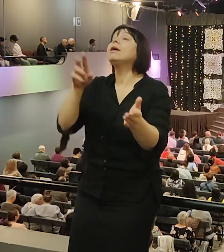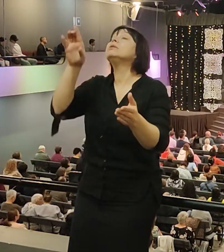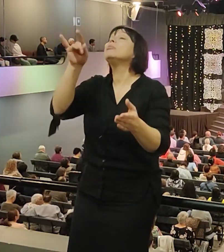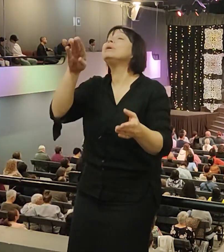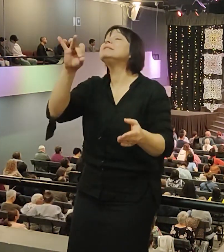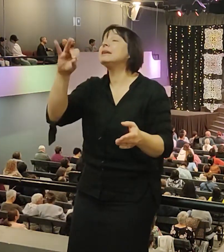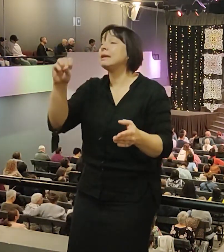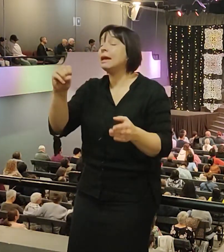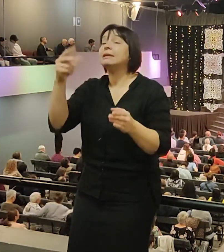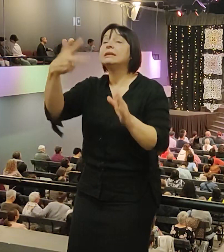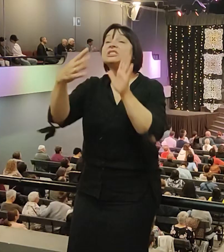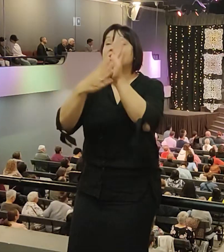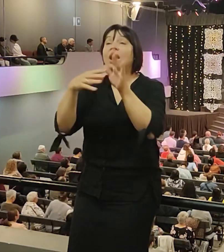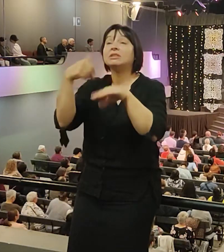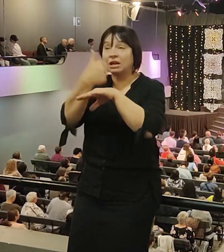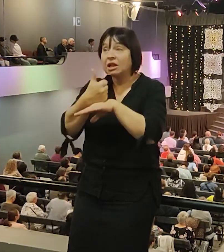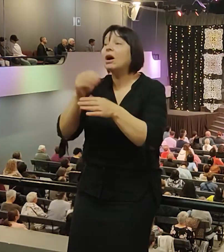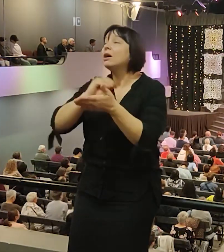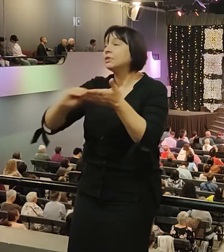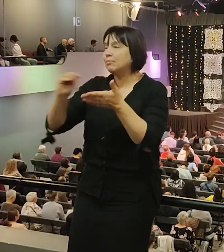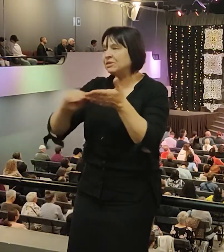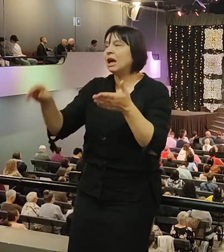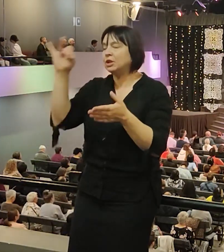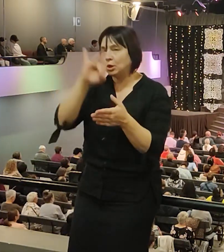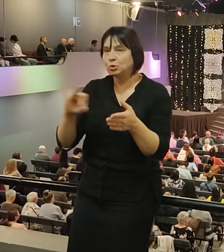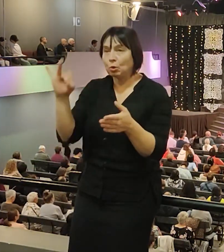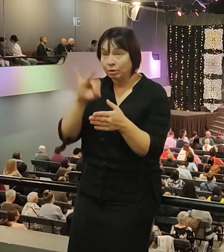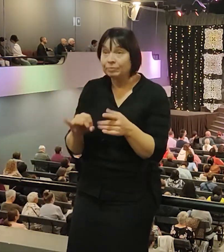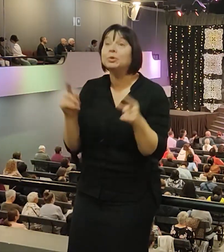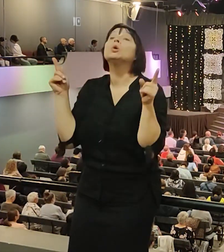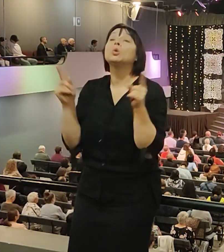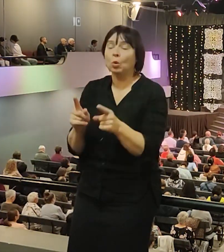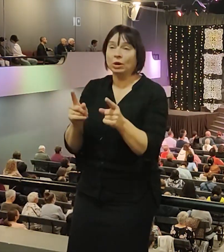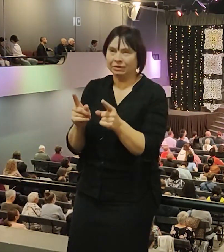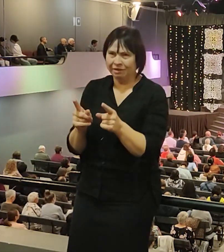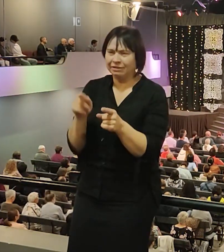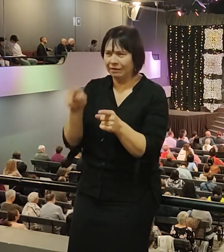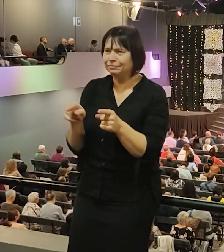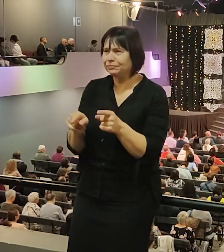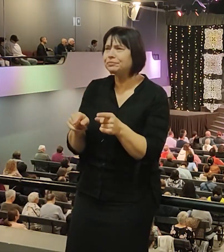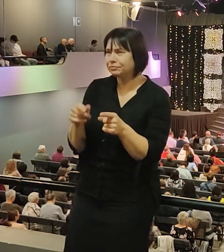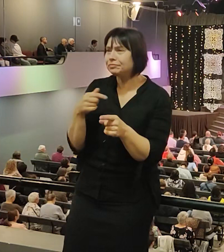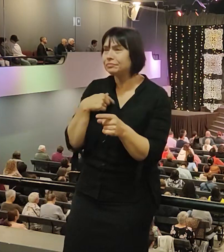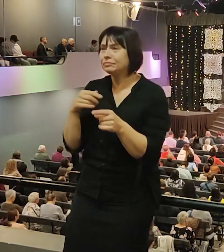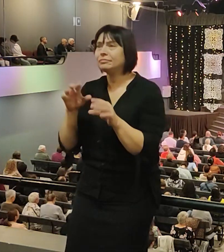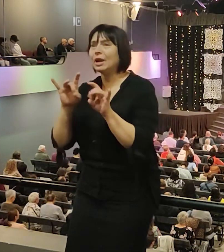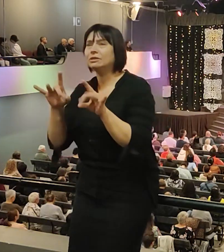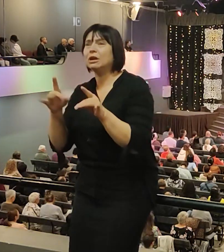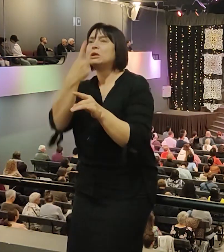история. И с стиха 6 по 20 коротко я парафразировать